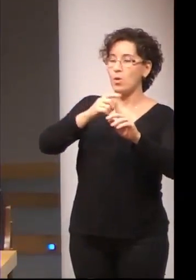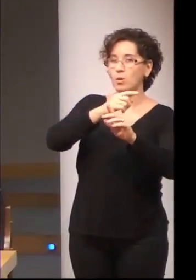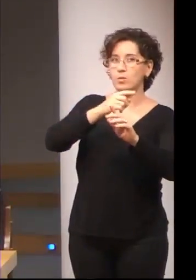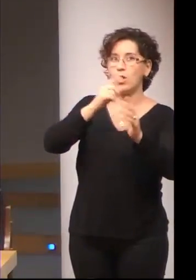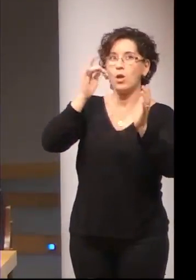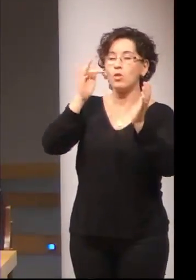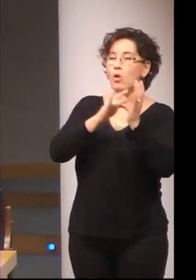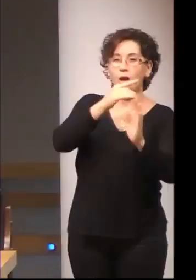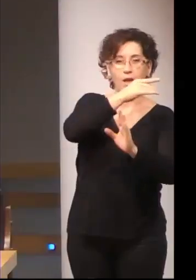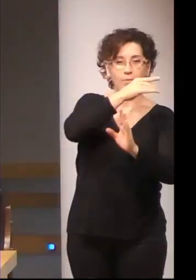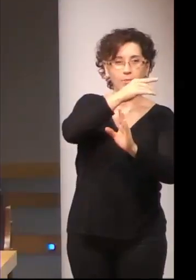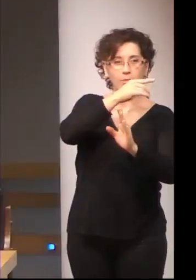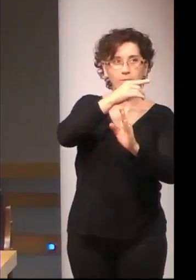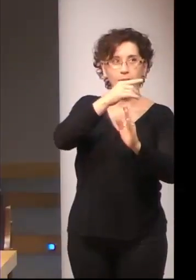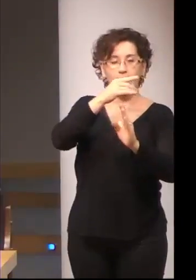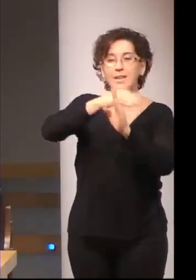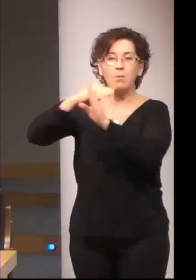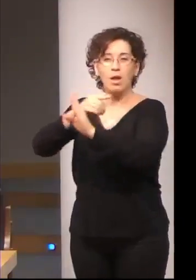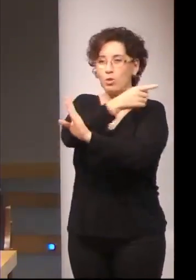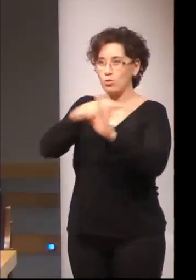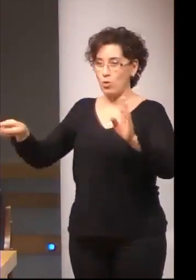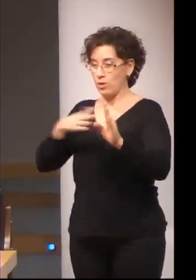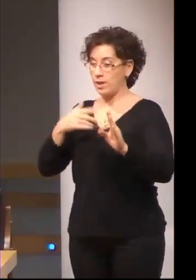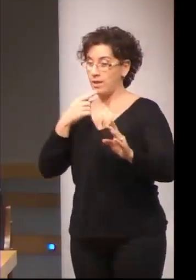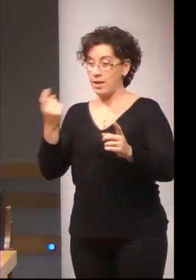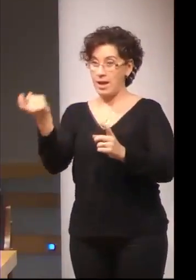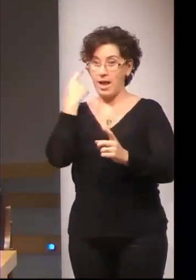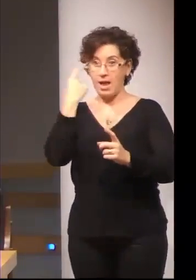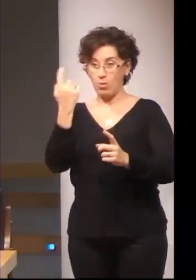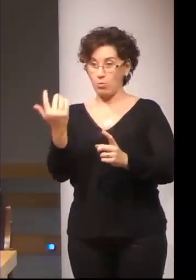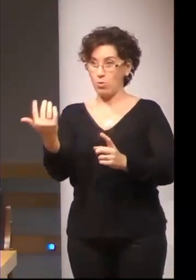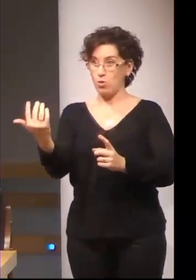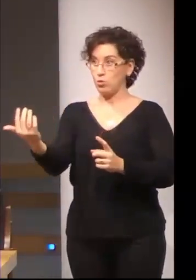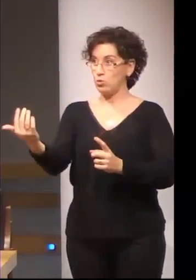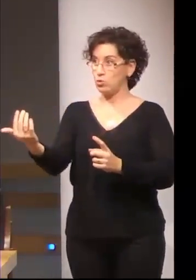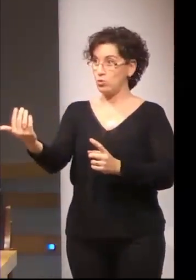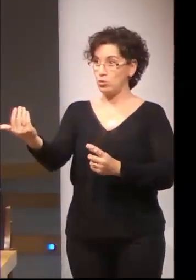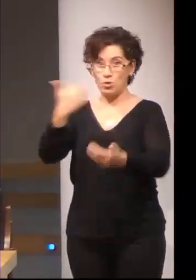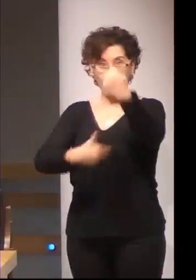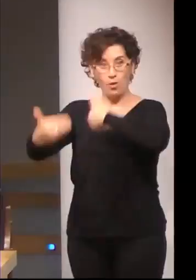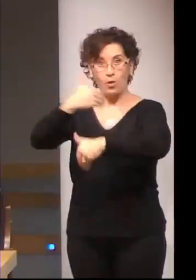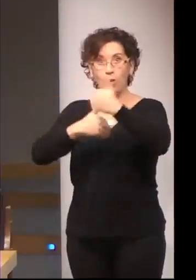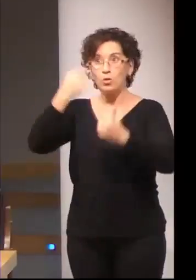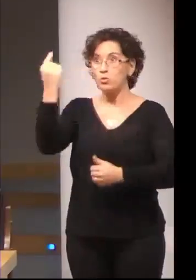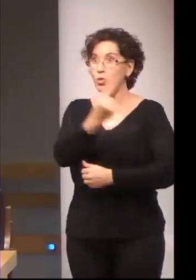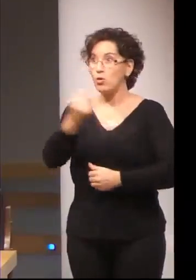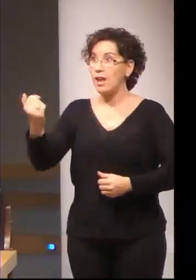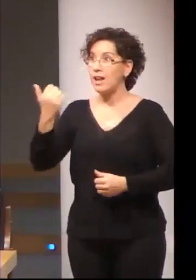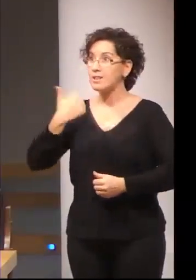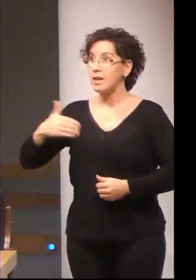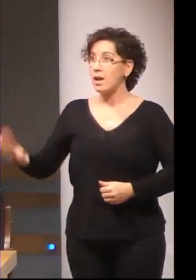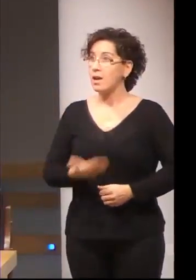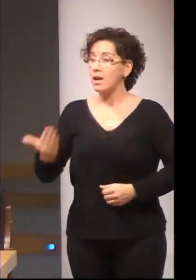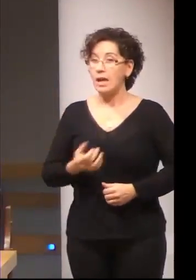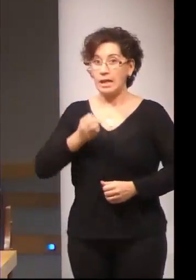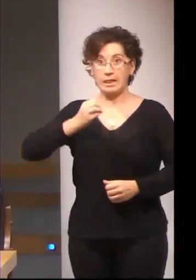acceso al empleo de todos los egresados de esas 13 promociones. No olvidemos que el año pasado terminó